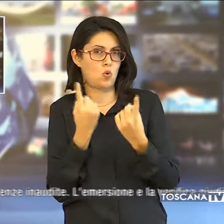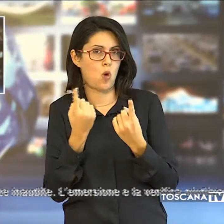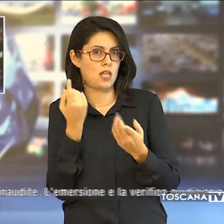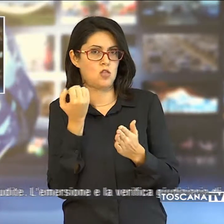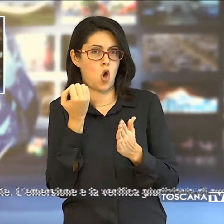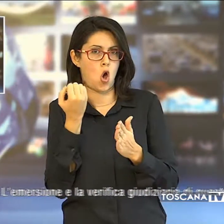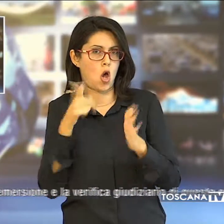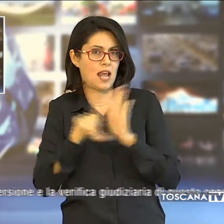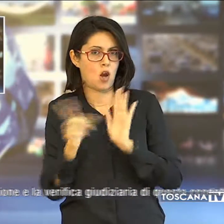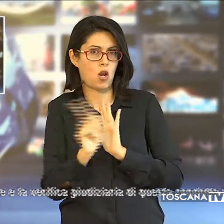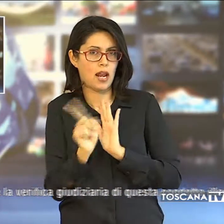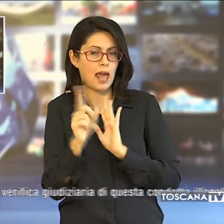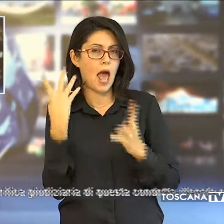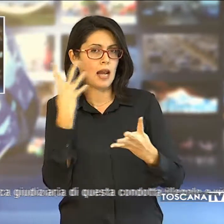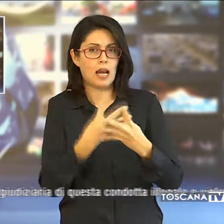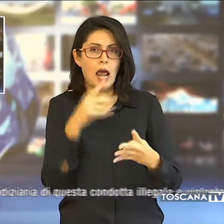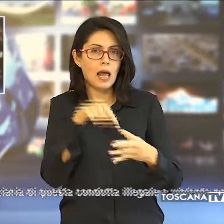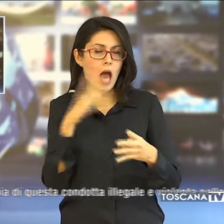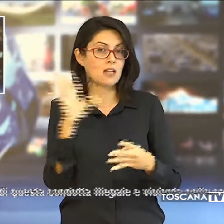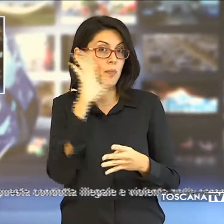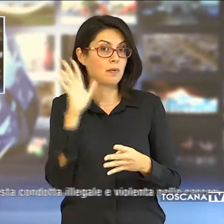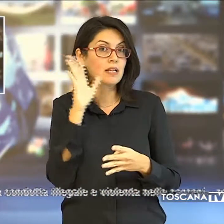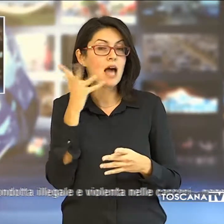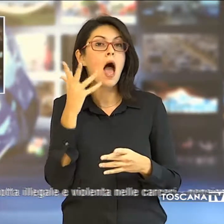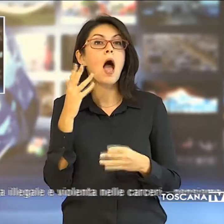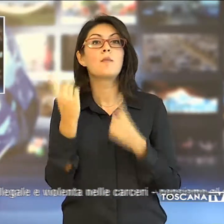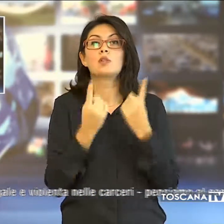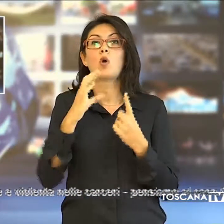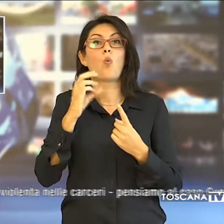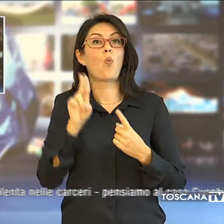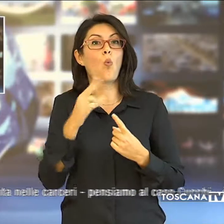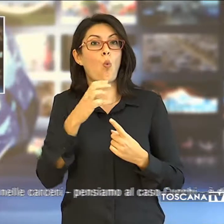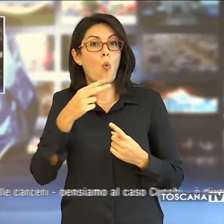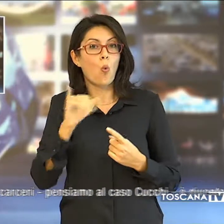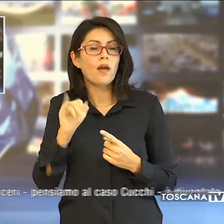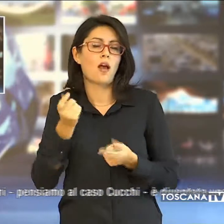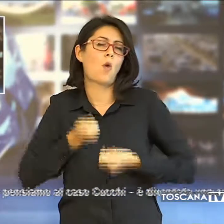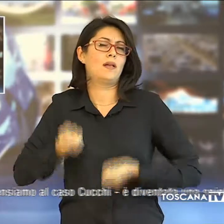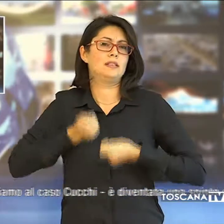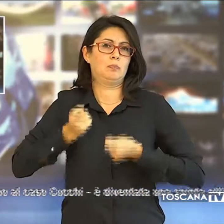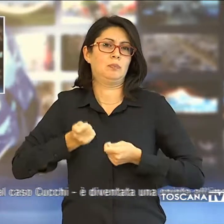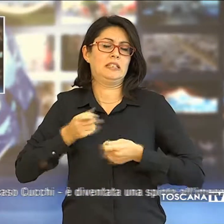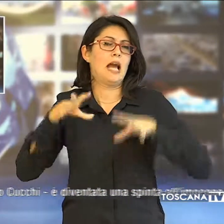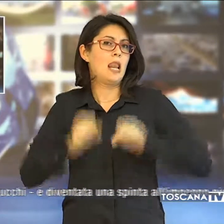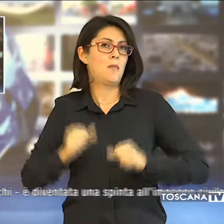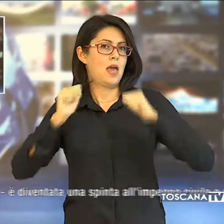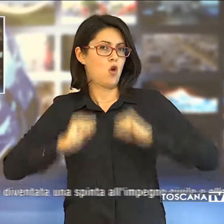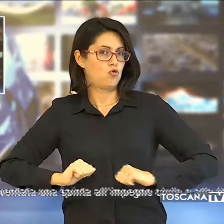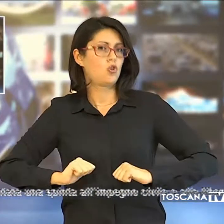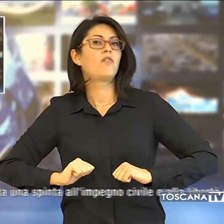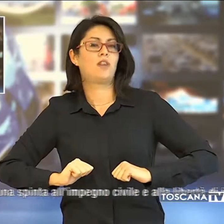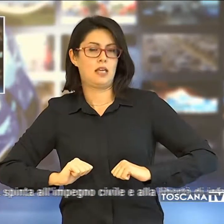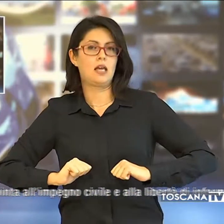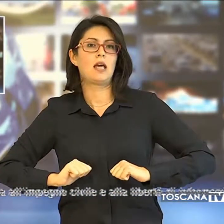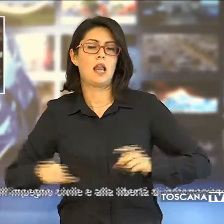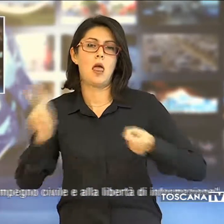nelle carceri, pensiamo al caso Cucchi, continuo ancora Rossi, è diventata una spinta all'impegno civile e alla